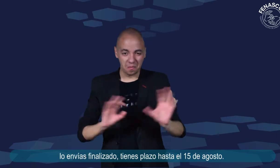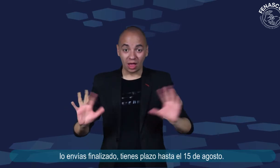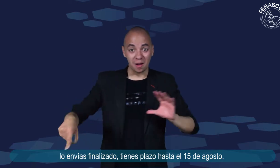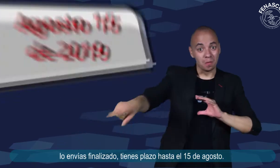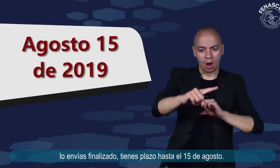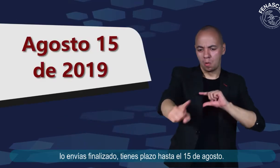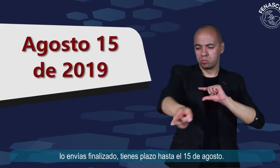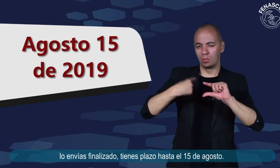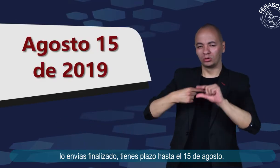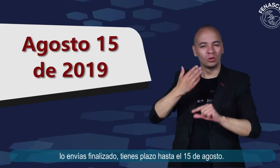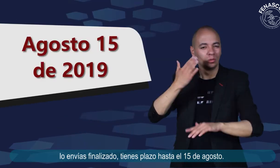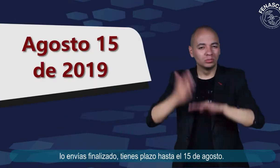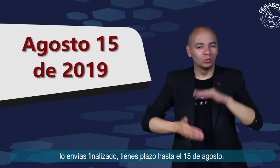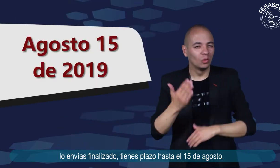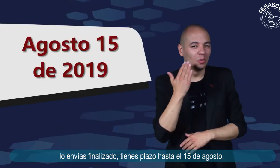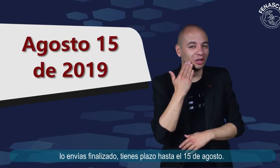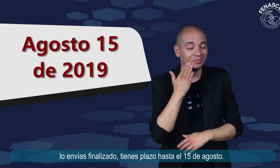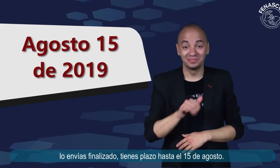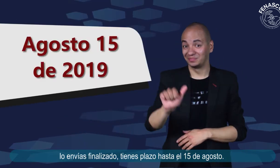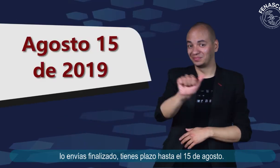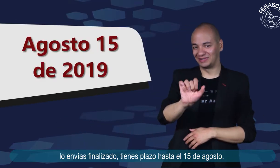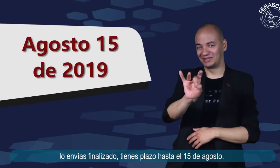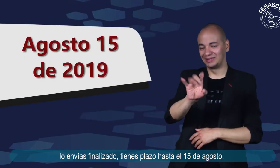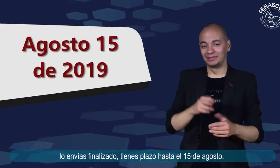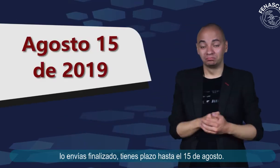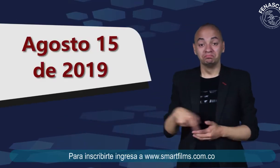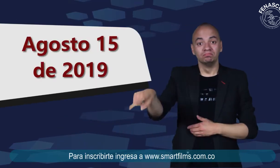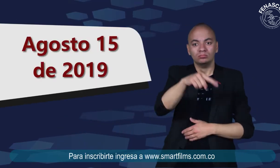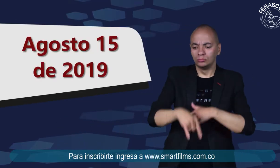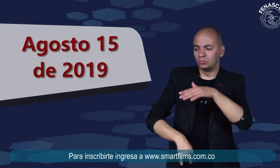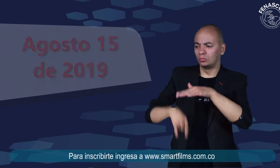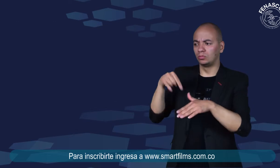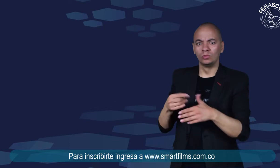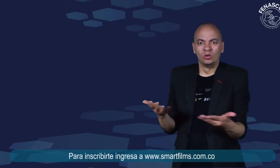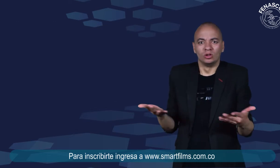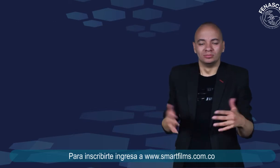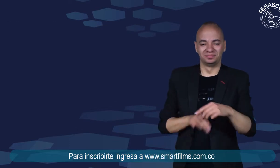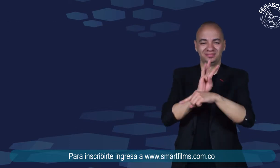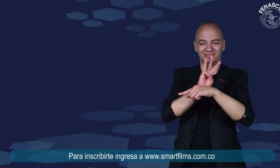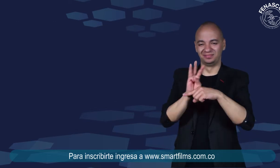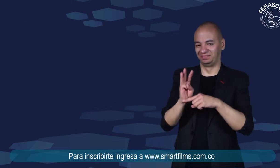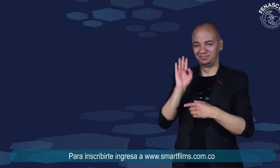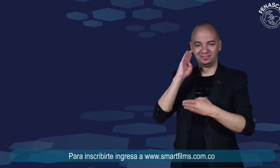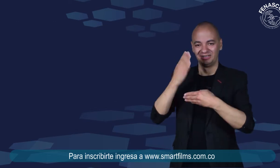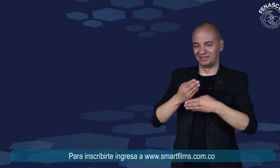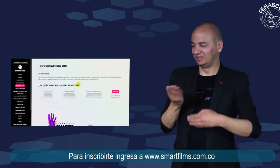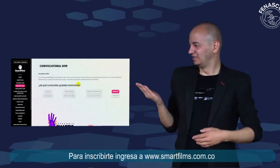edición lo envías finalizado. Tienes plazo hasta el 15 de agosto. Para inscribirte ingresa a www.smartfilms